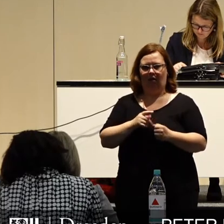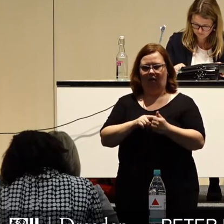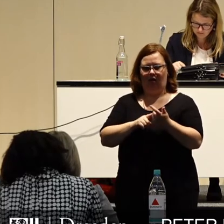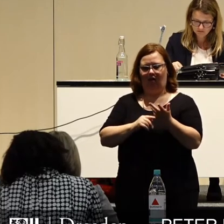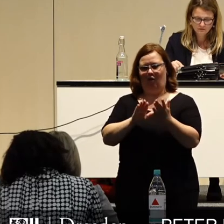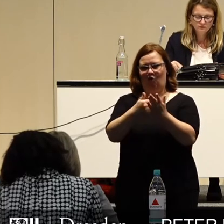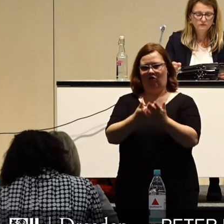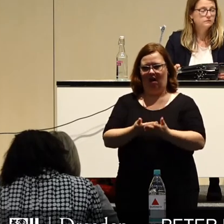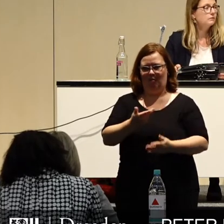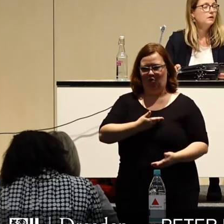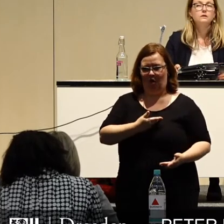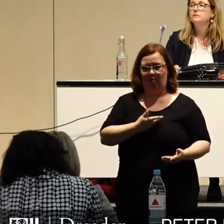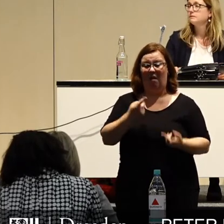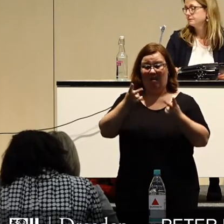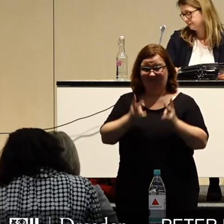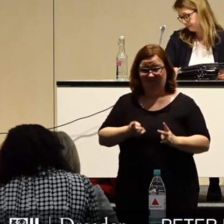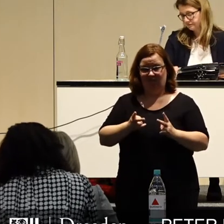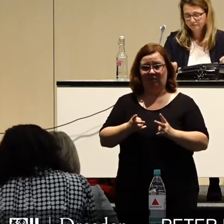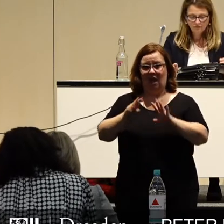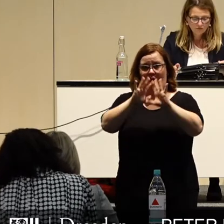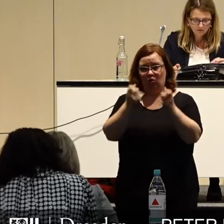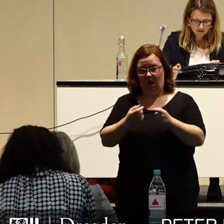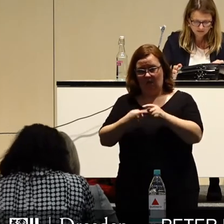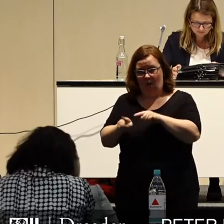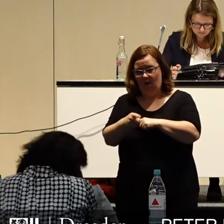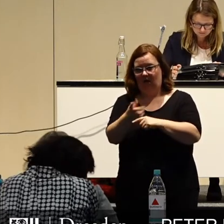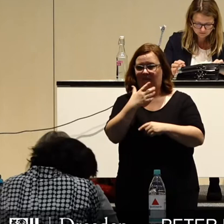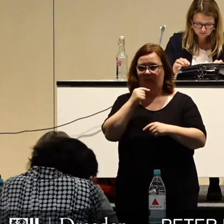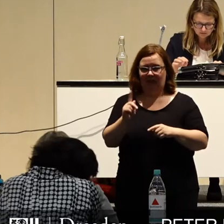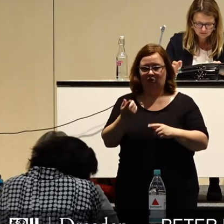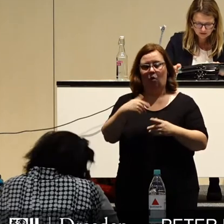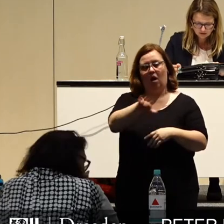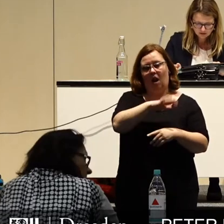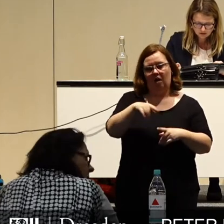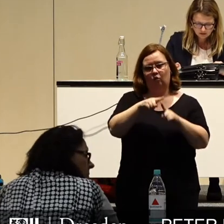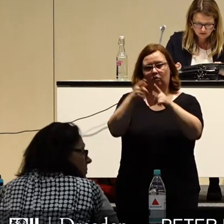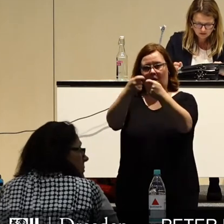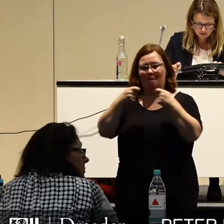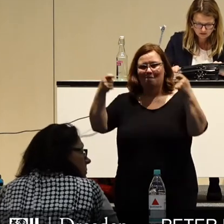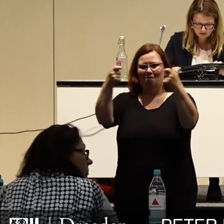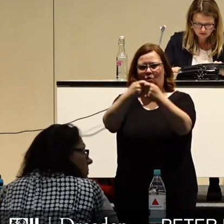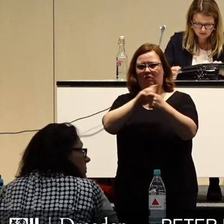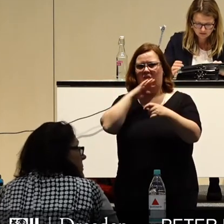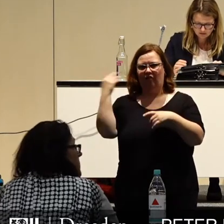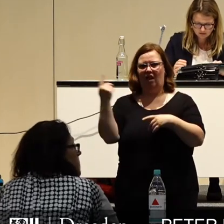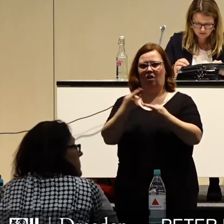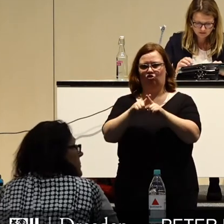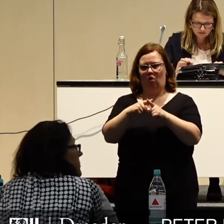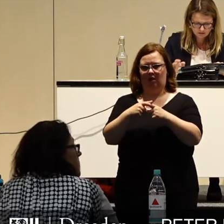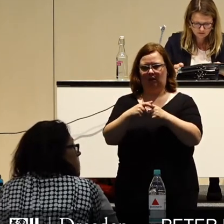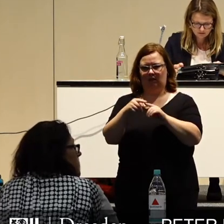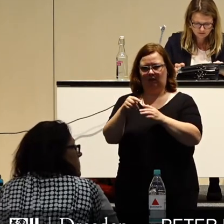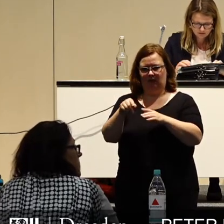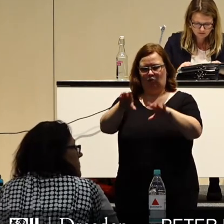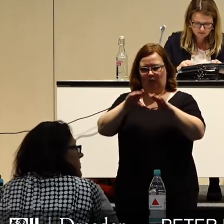hat, die klassische Haushaltsdisziplin zu umgehen und sowohl das Land als auch der Bund gewaltige Summen an Schulden aufgenommen haben,